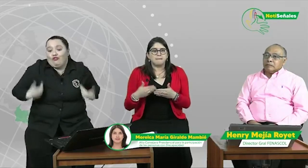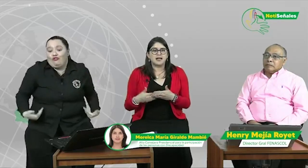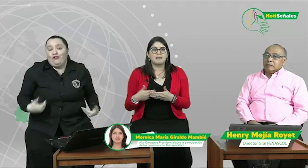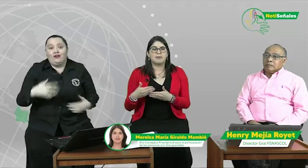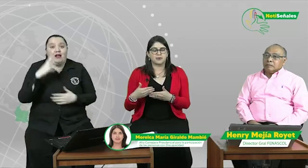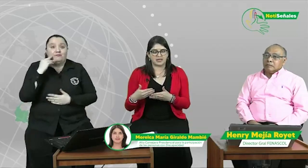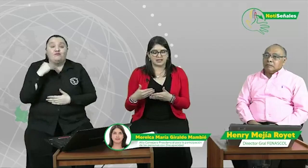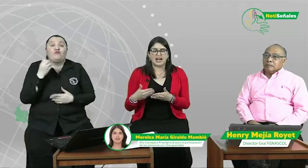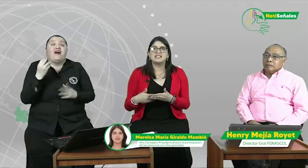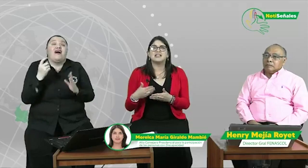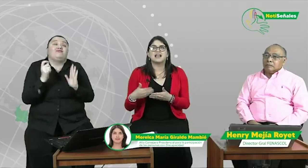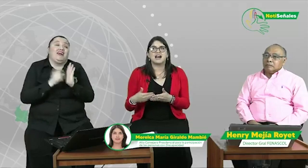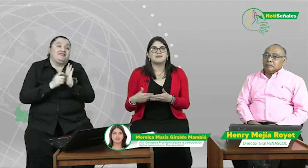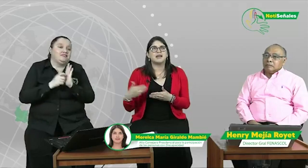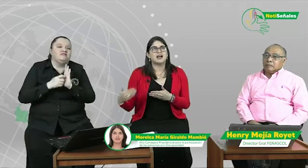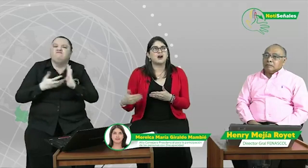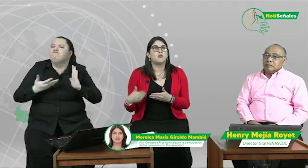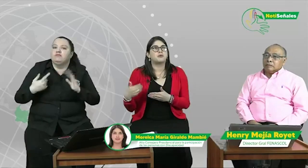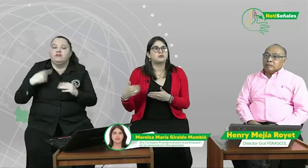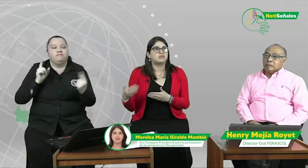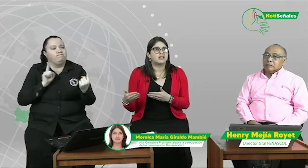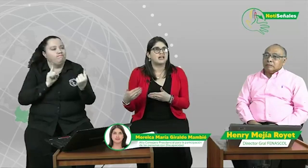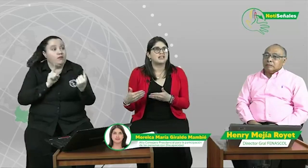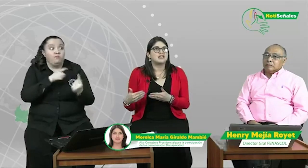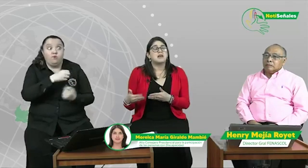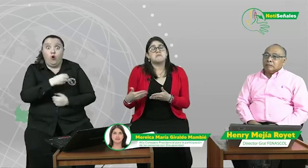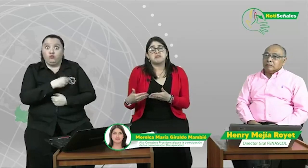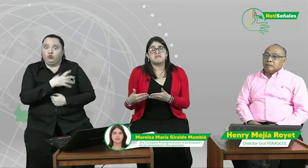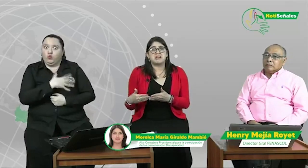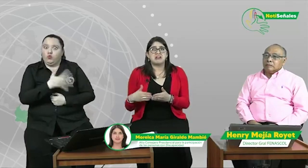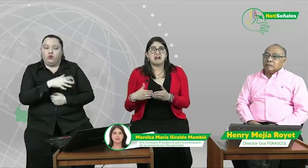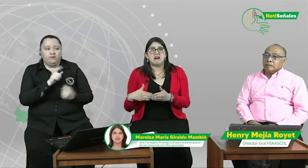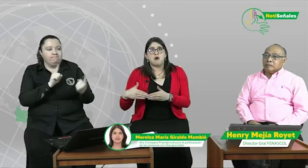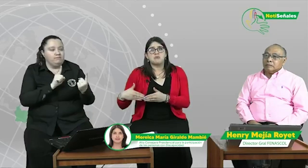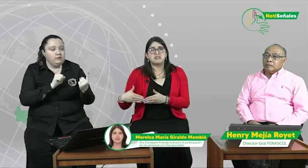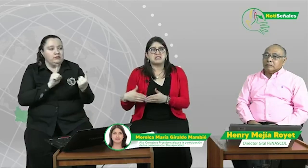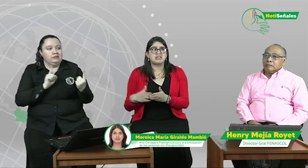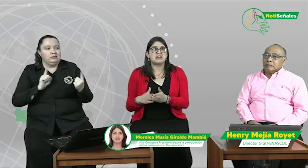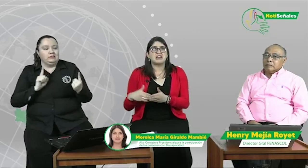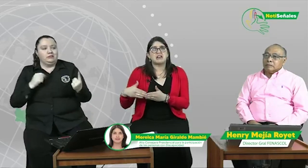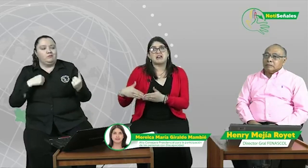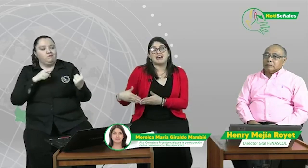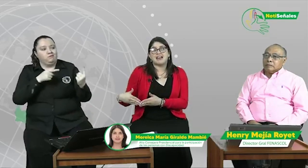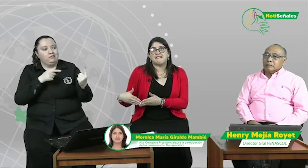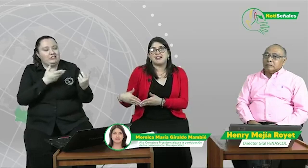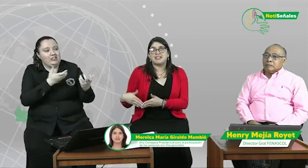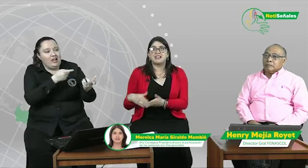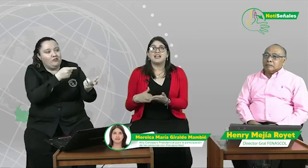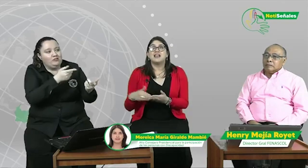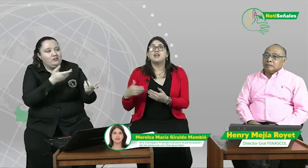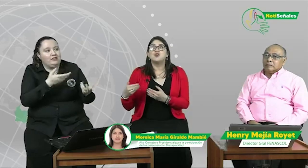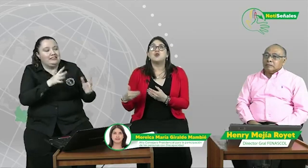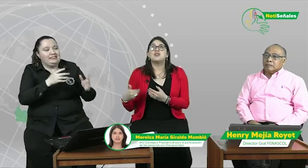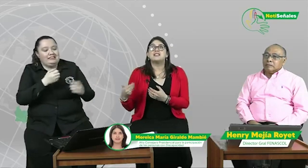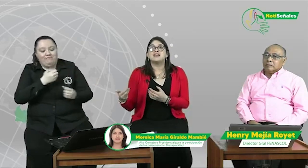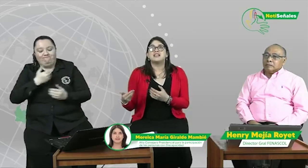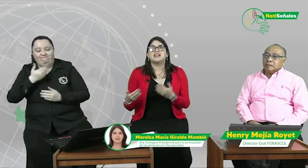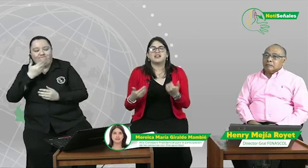para poder acercarme a oportunidades, prefería omitir, evadir, no decir que yo